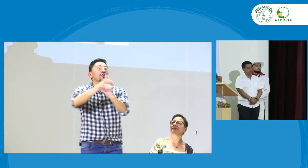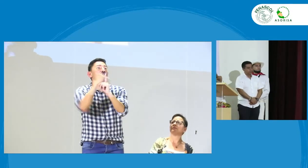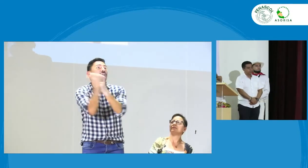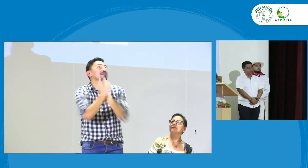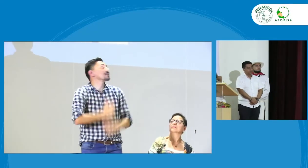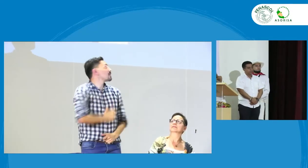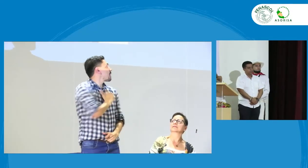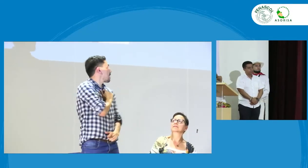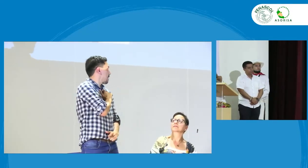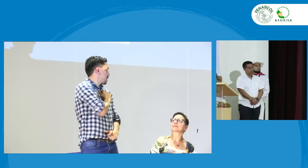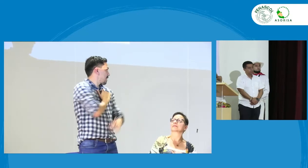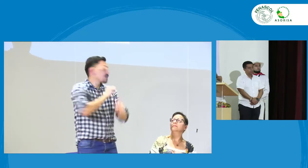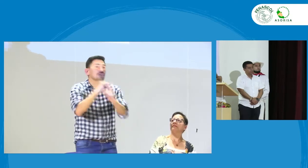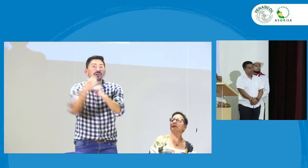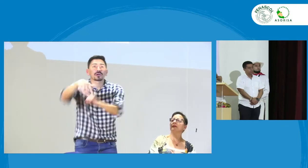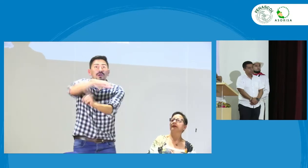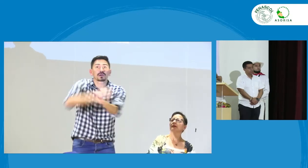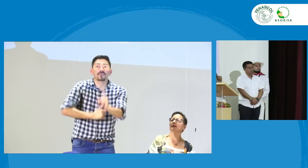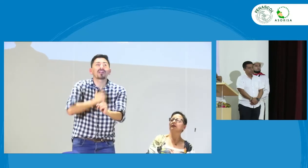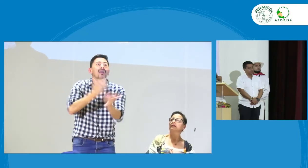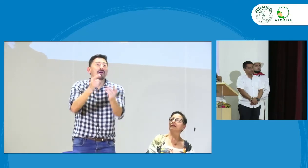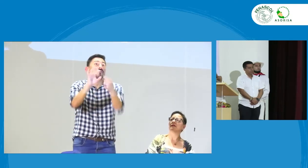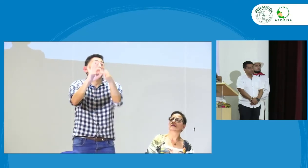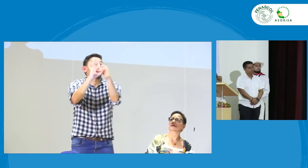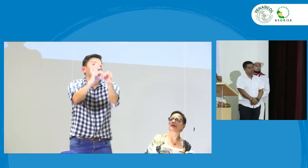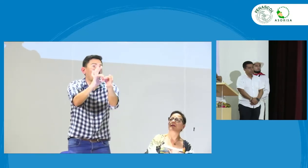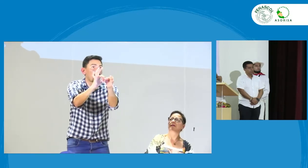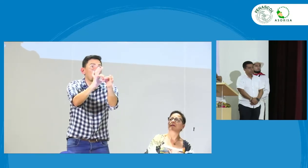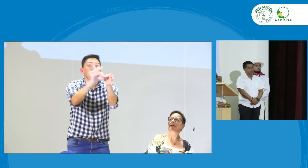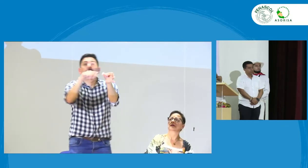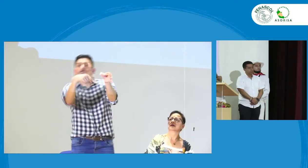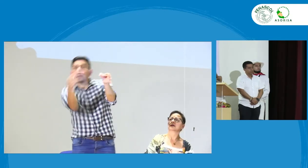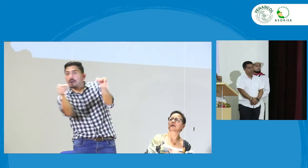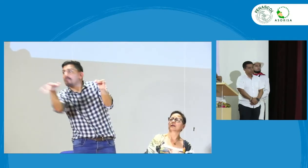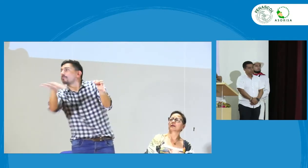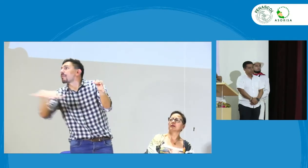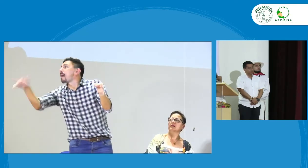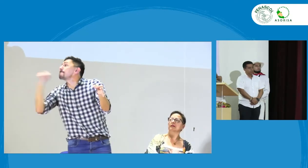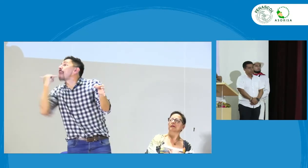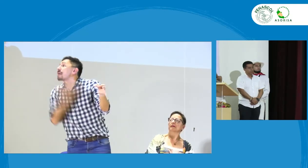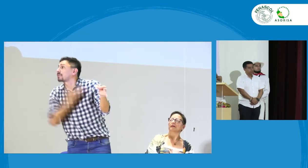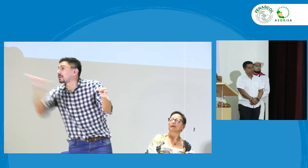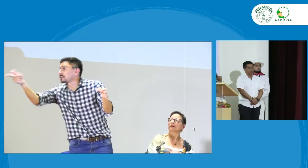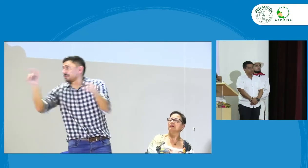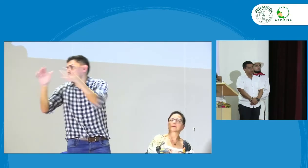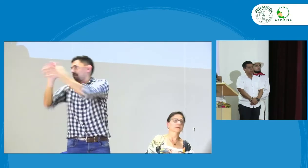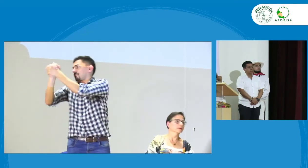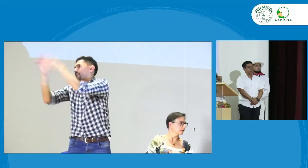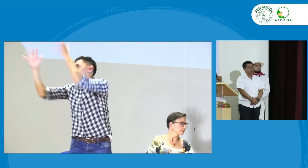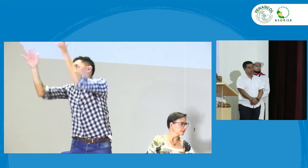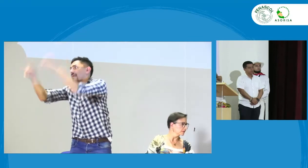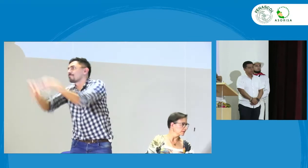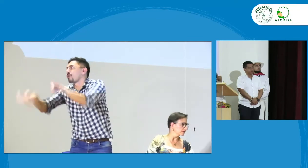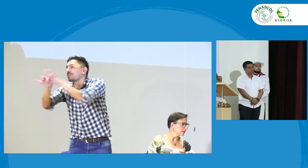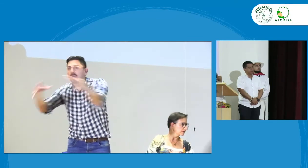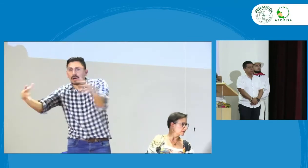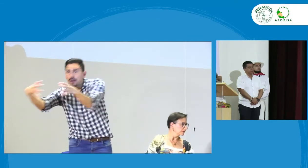del rol de la sociedad civil como tal ¿Cuál es el rol de la sociedad civil? Están Fenascol están los padres que lo